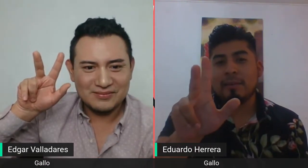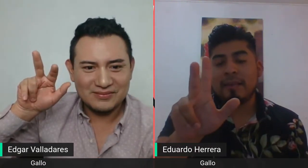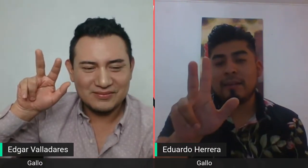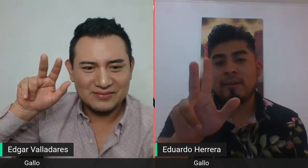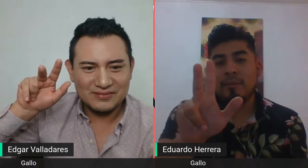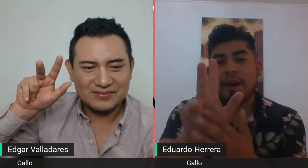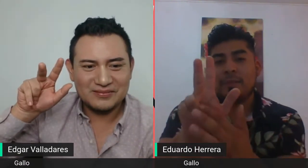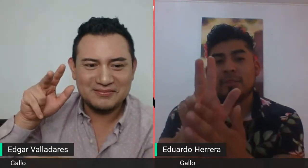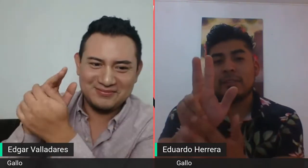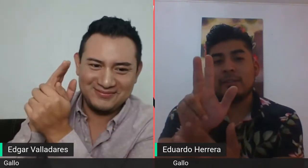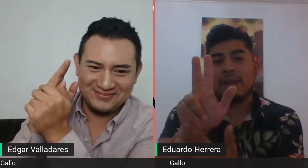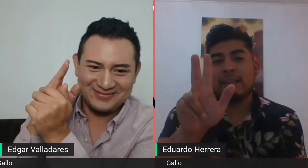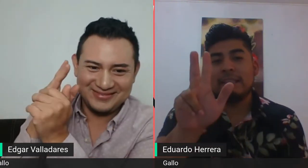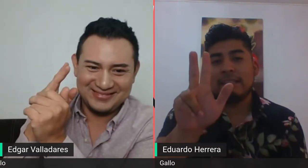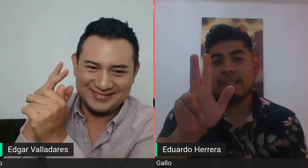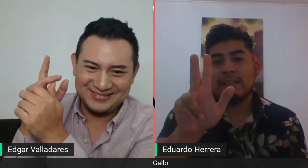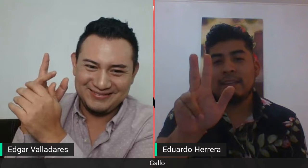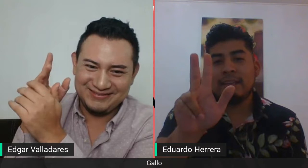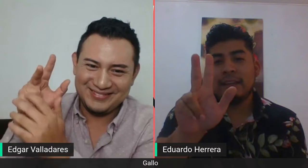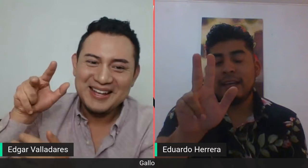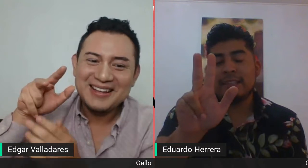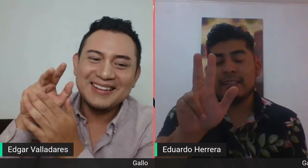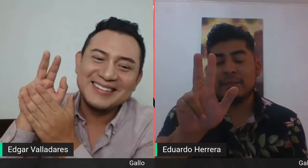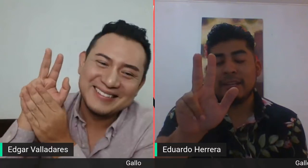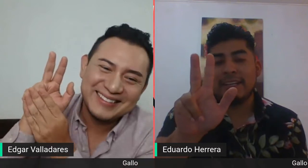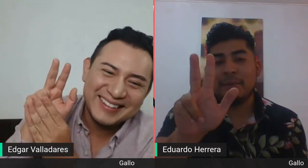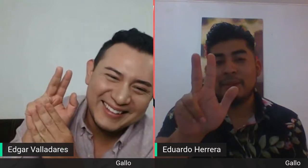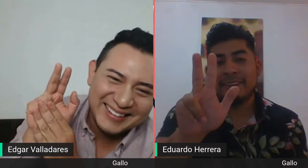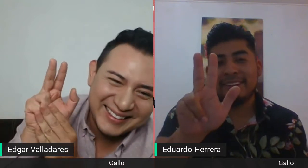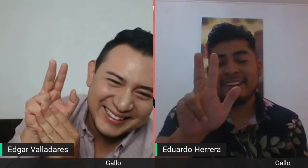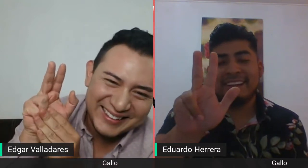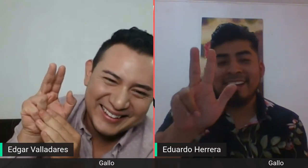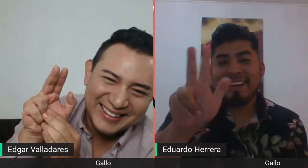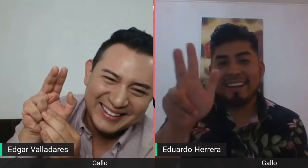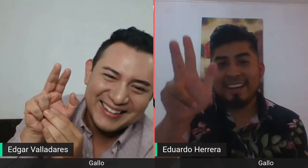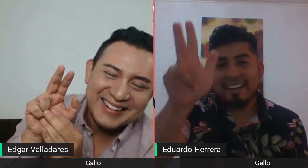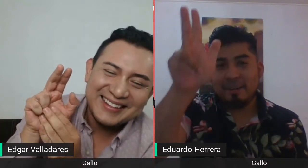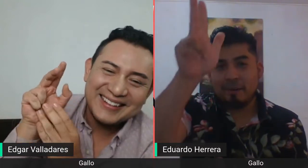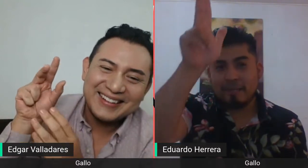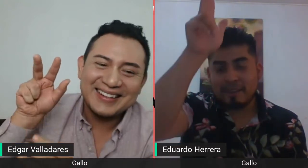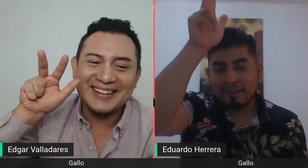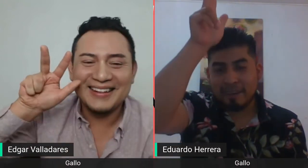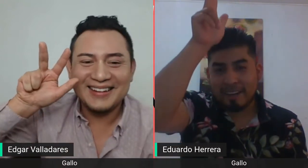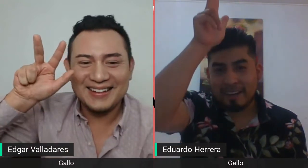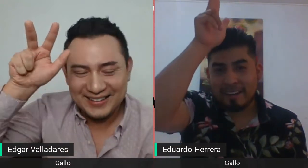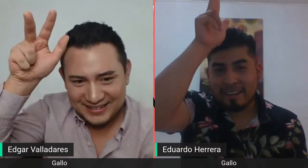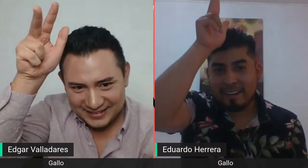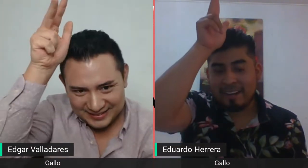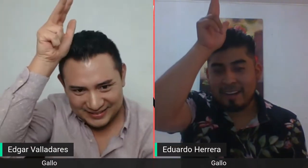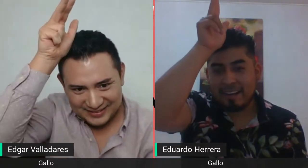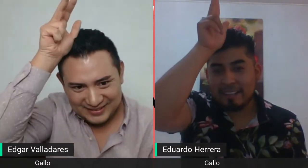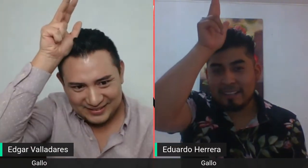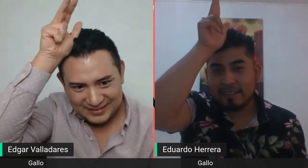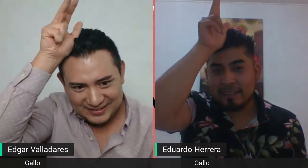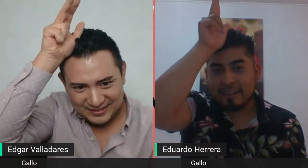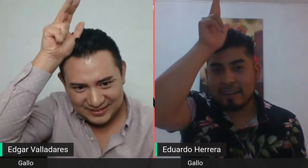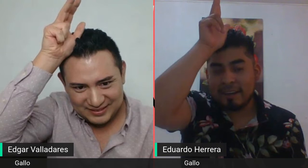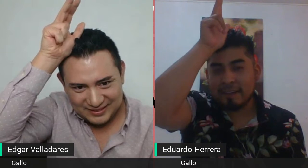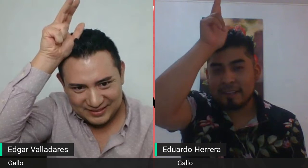y medio. Bajamos anular y índice. Este, meñique, perdón. Y lo vamos a colocar a esta altura de la cabeza.